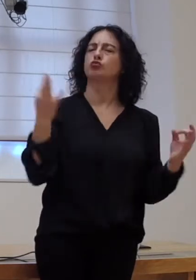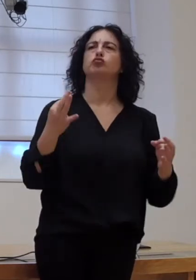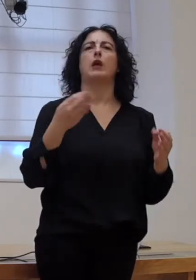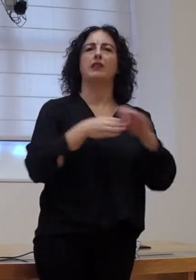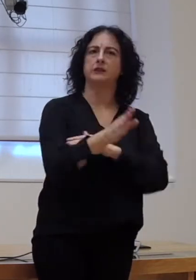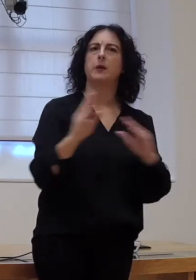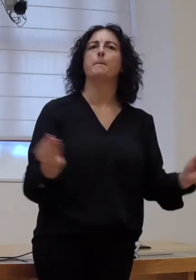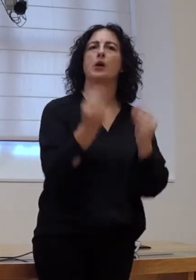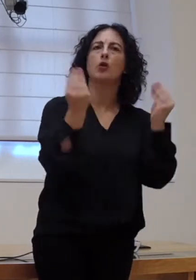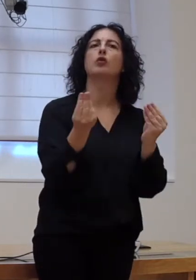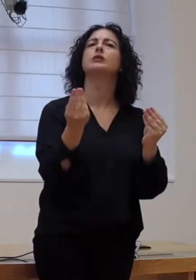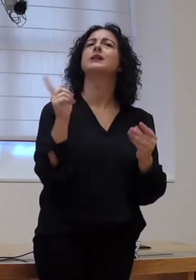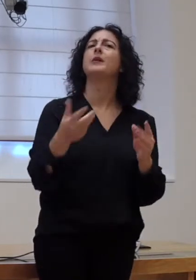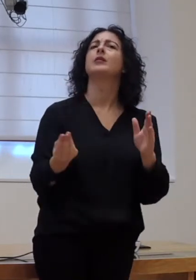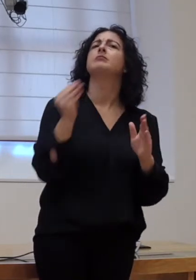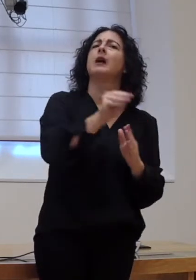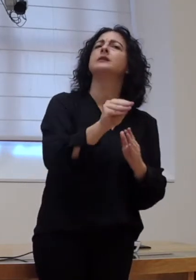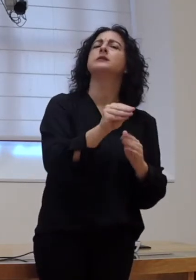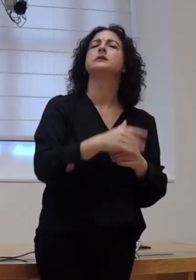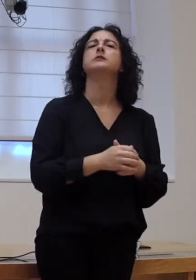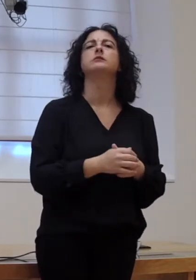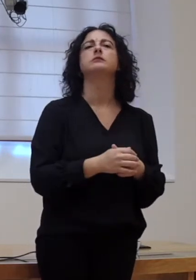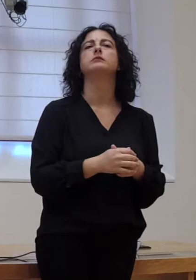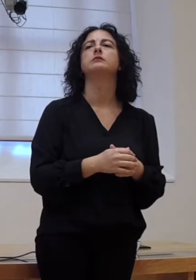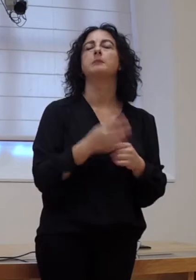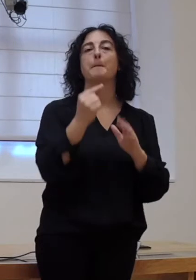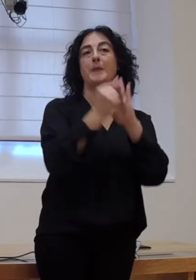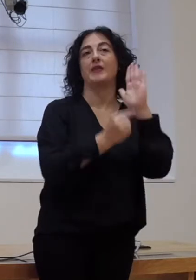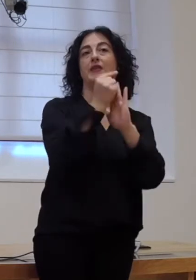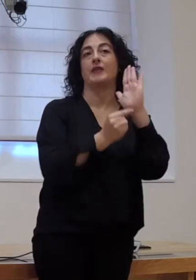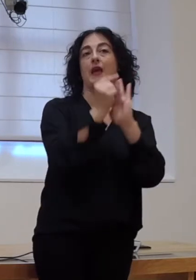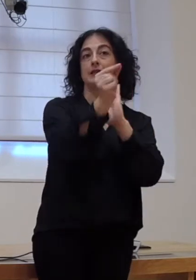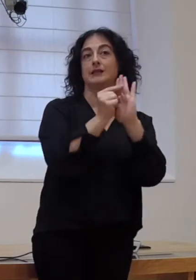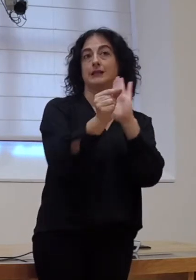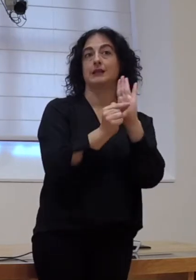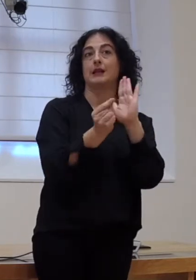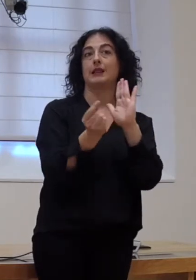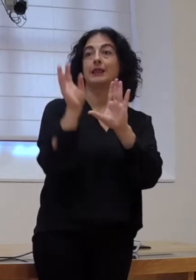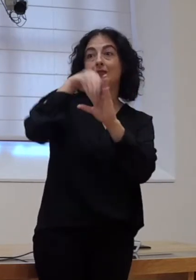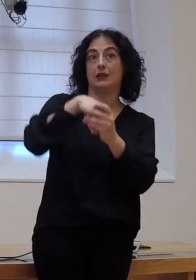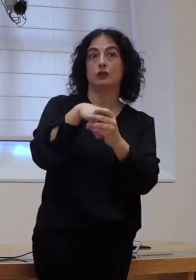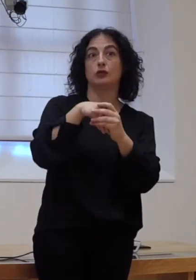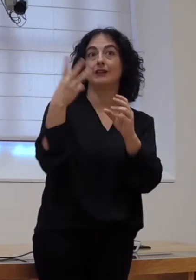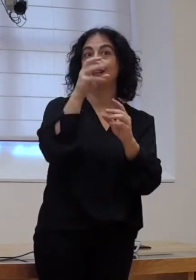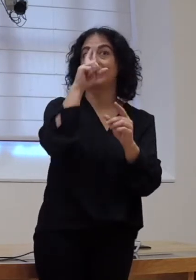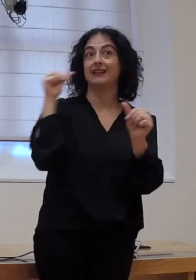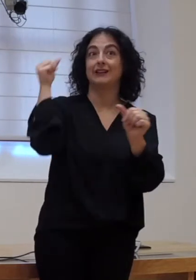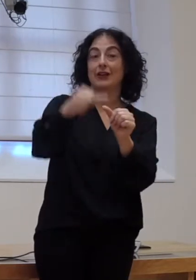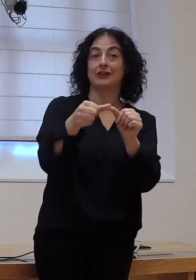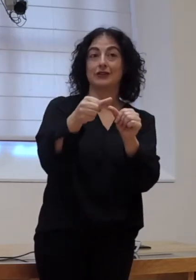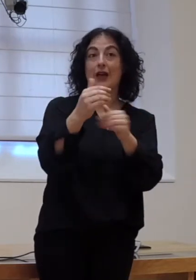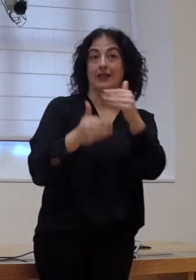exemplo e impirían estas medidas dentro de deses 30 anos que